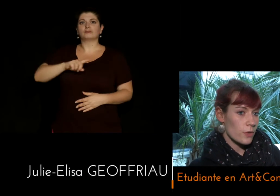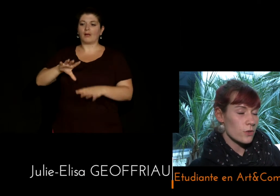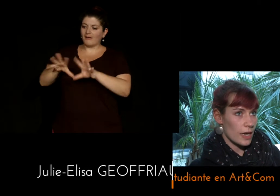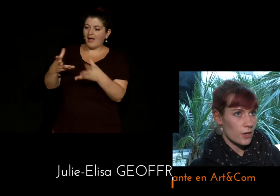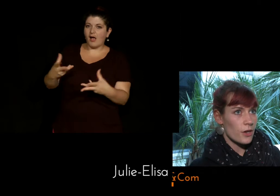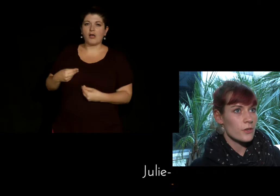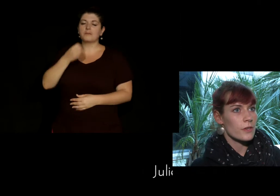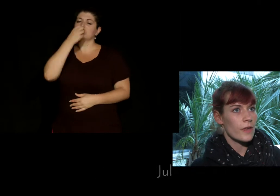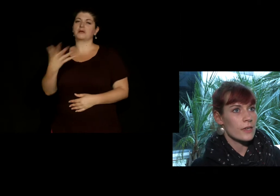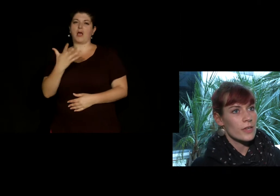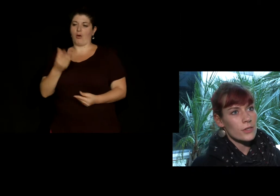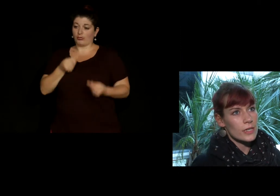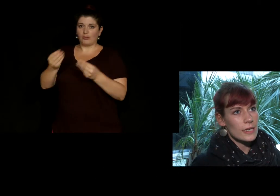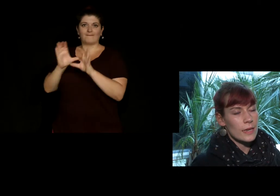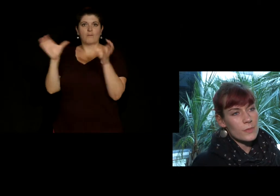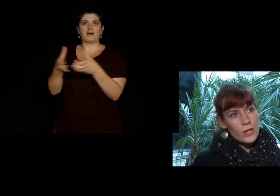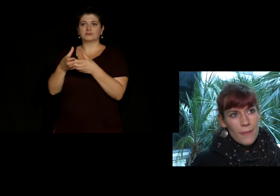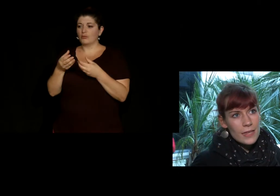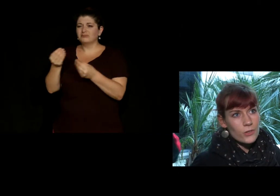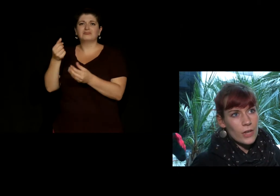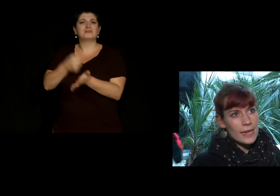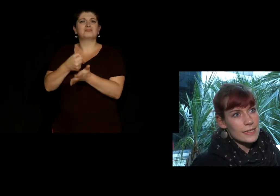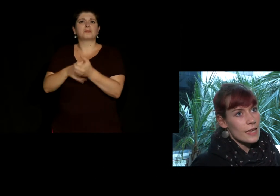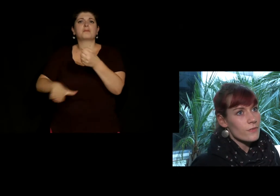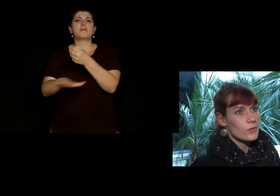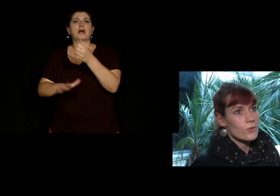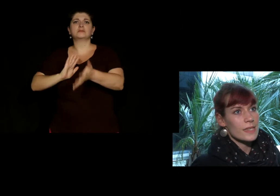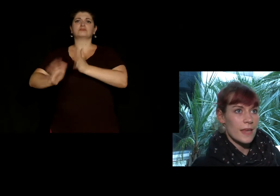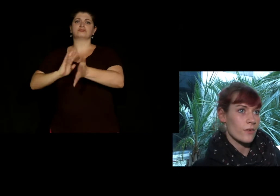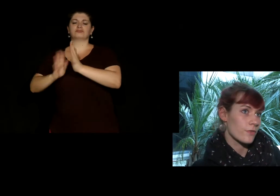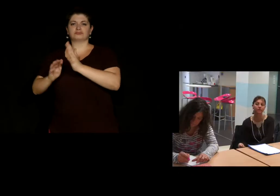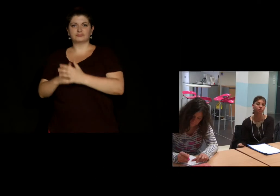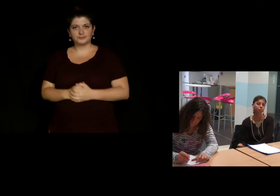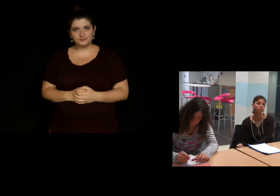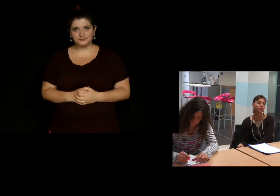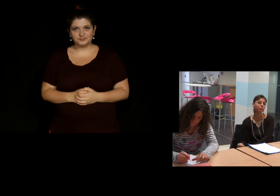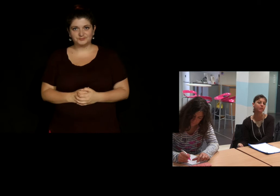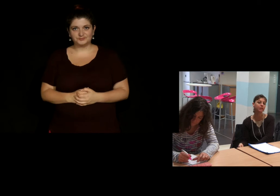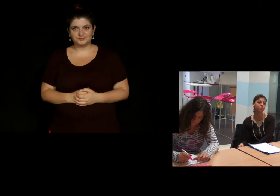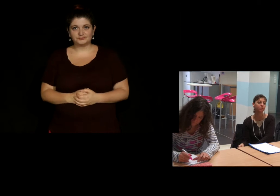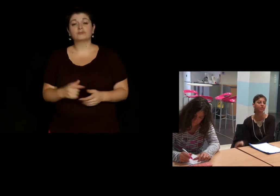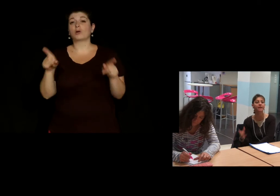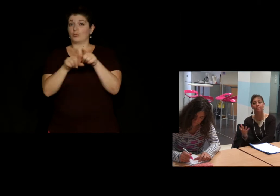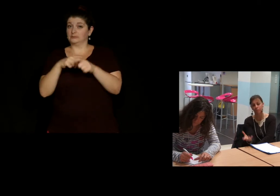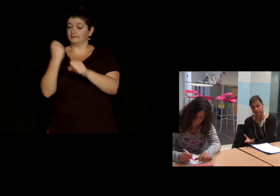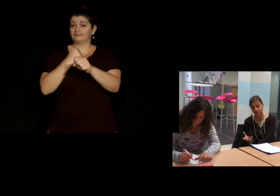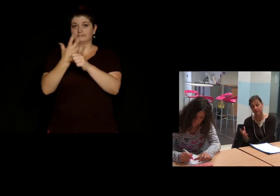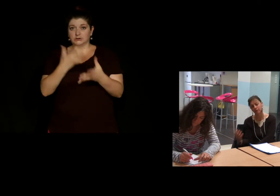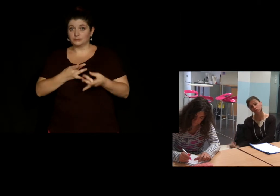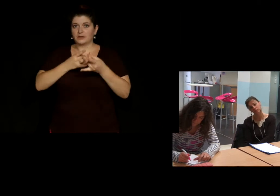point sur l'accueil qu'il fallait connaître un petit peu les bases de la LSF et que du coup c'était bien d'avoir des formations basiques pour les bénévoles et